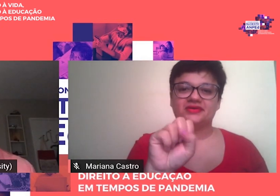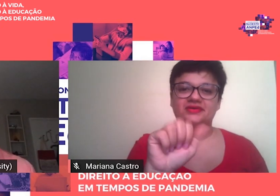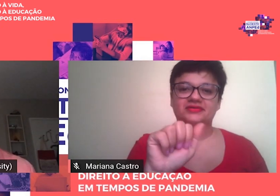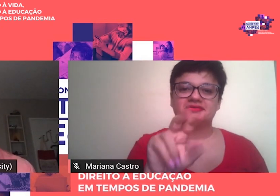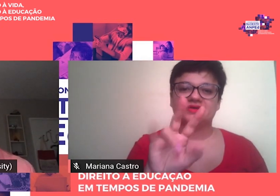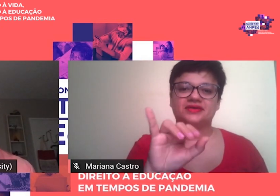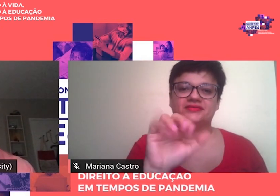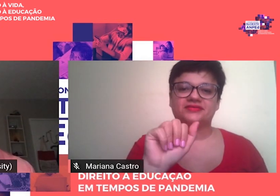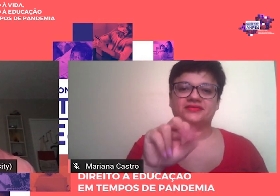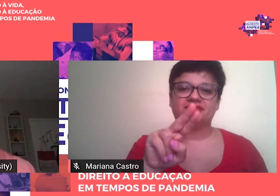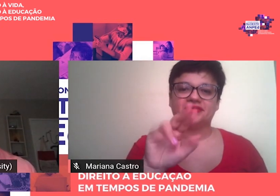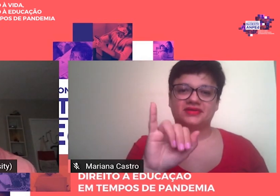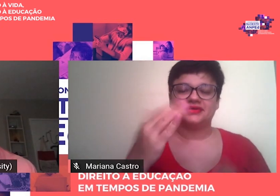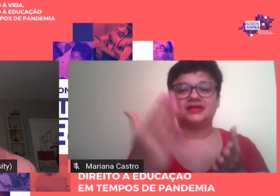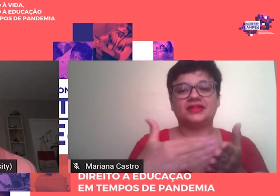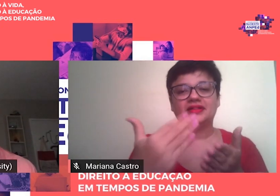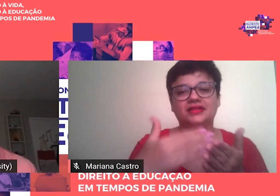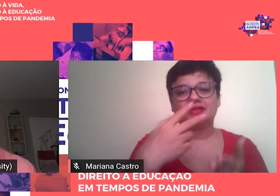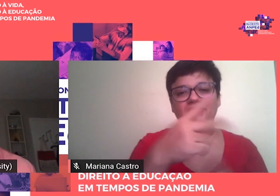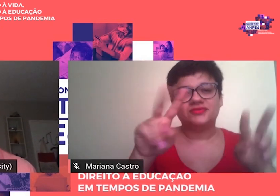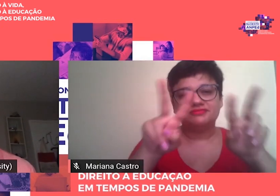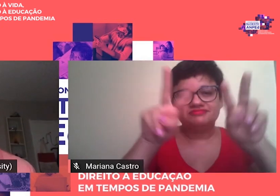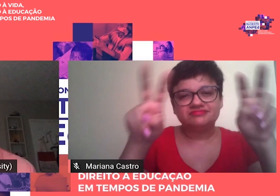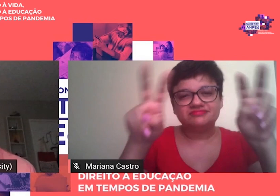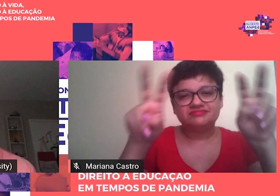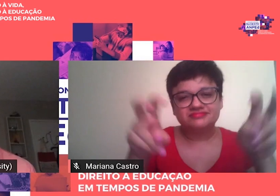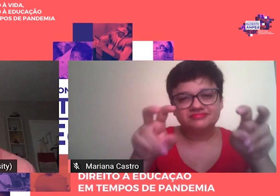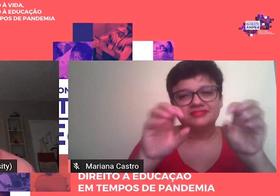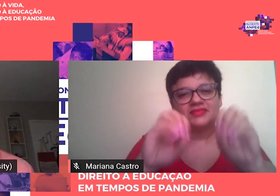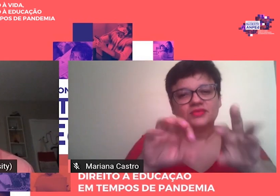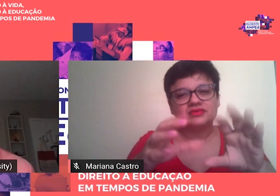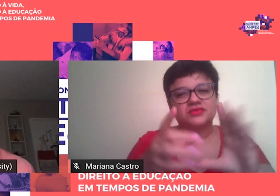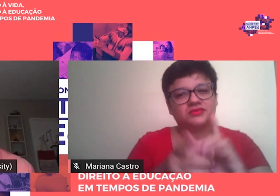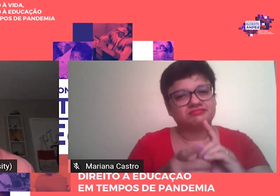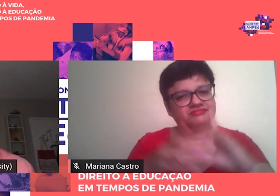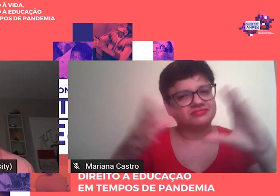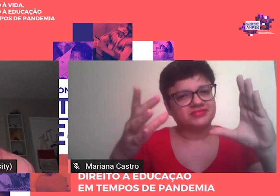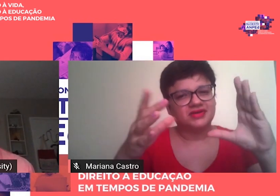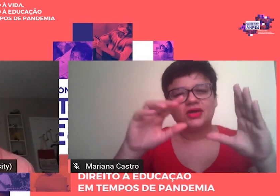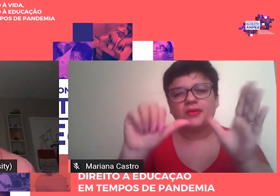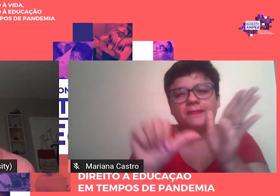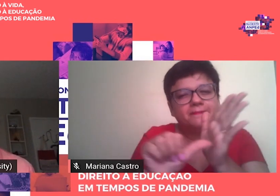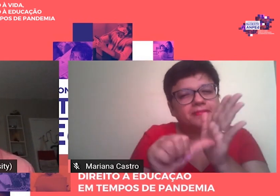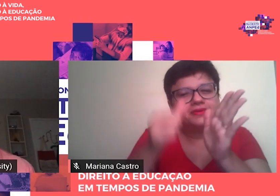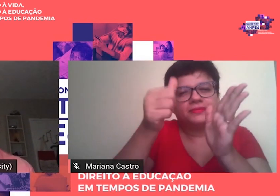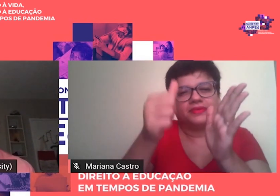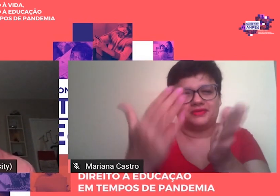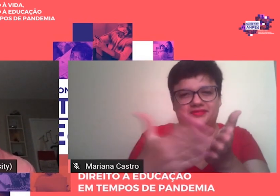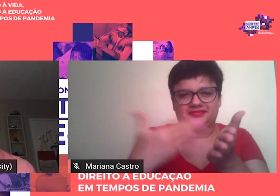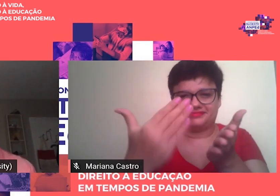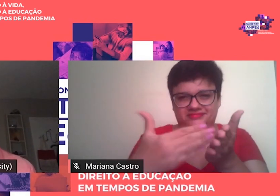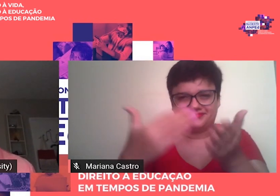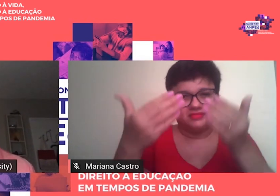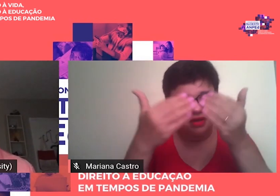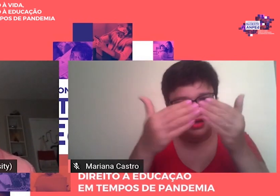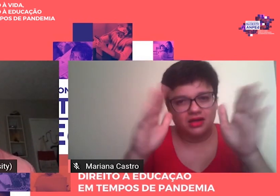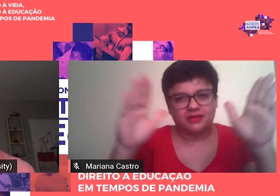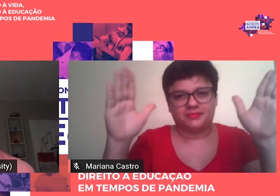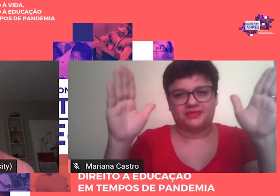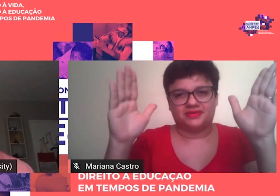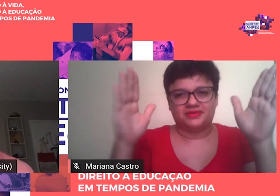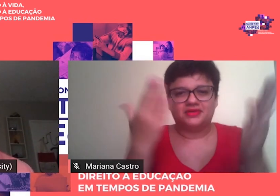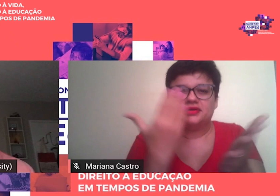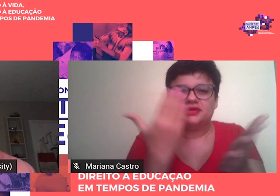Educação e Democracia Porque É um livro Dos primeiros Que Abriram Os